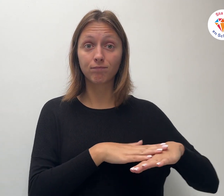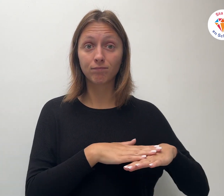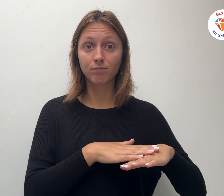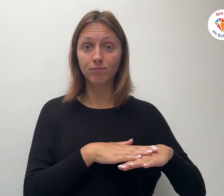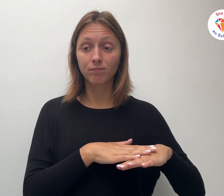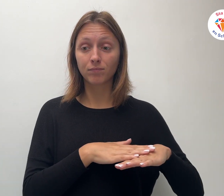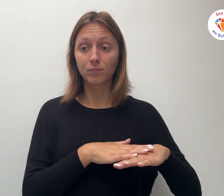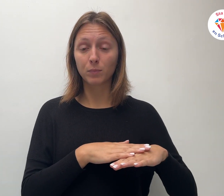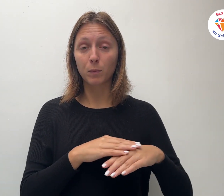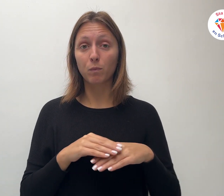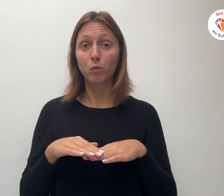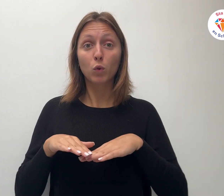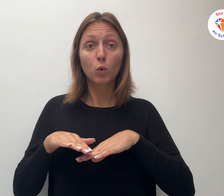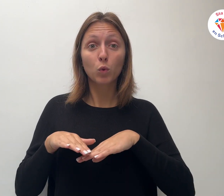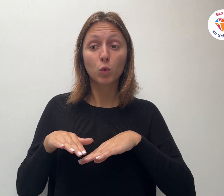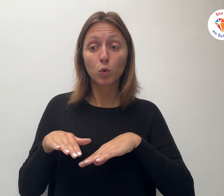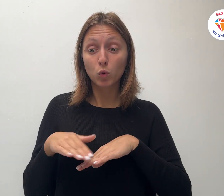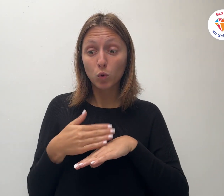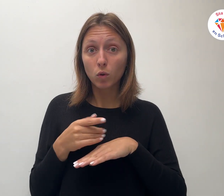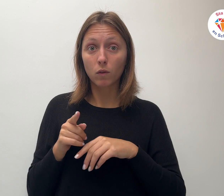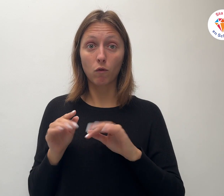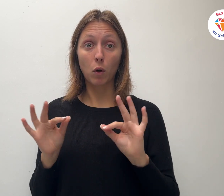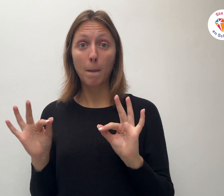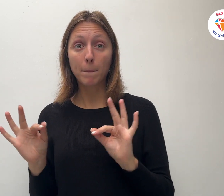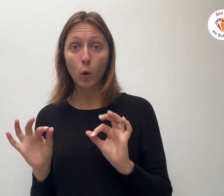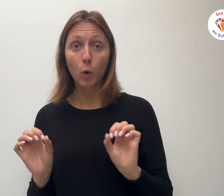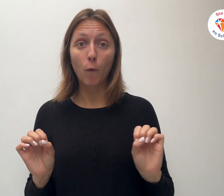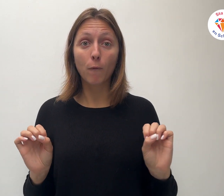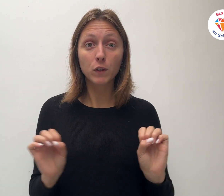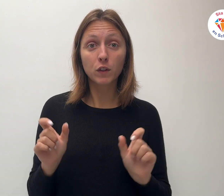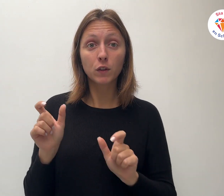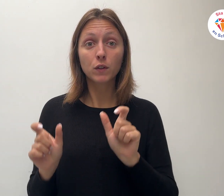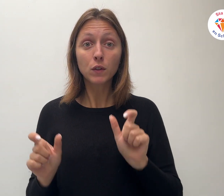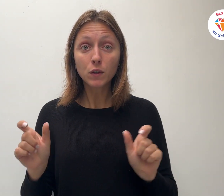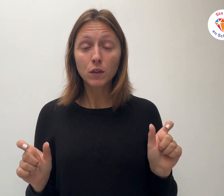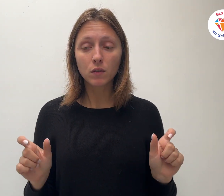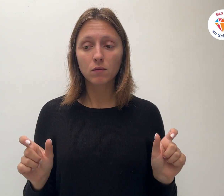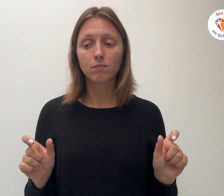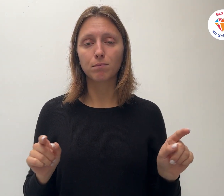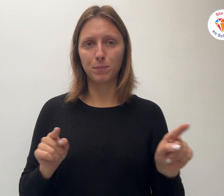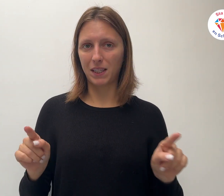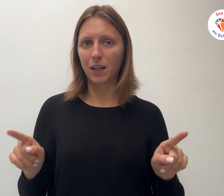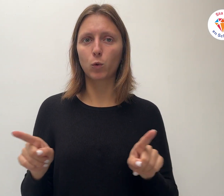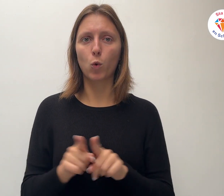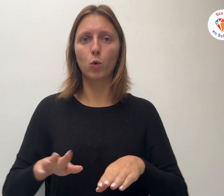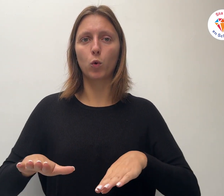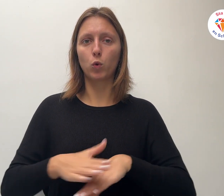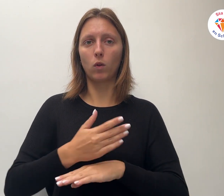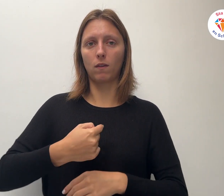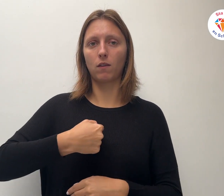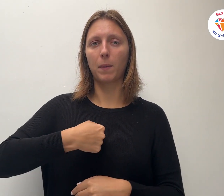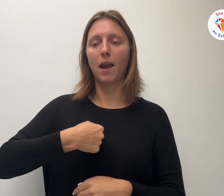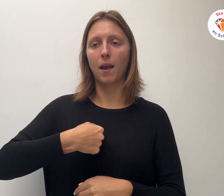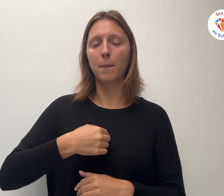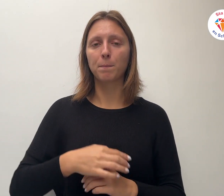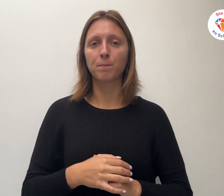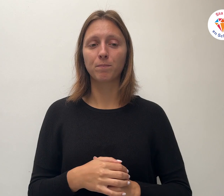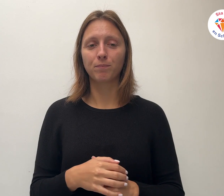van de geringste broeders van mij gedaan hebt, Heeft u dat voor mij gedaan? In deze tekst wordt verteld Dat het